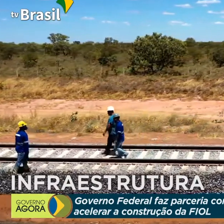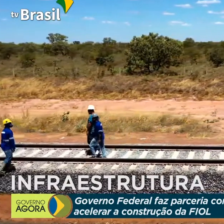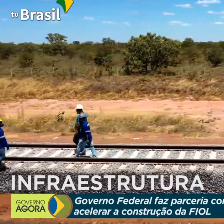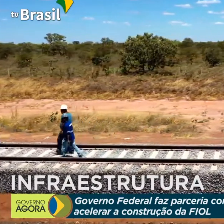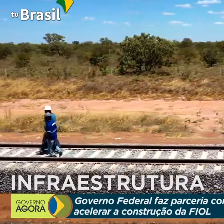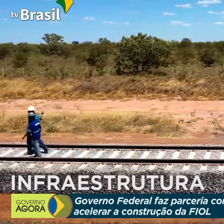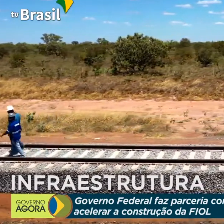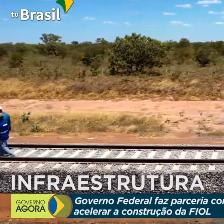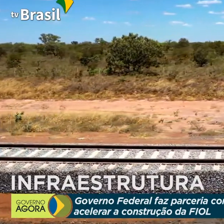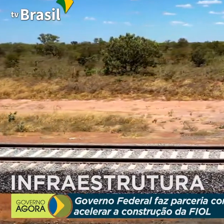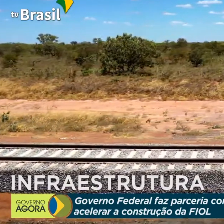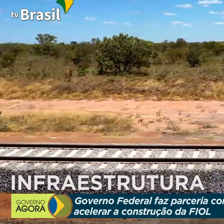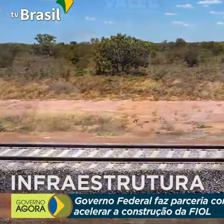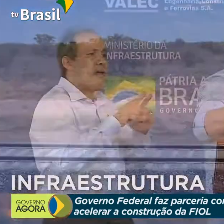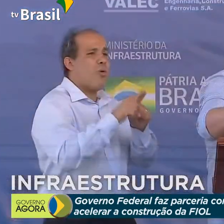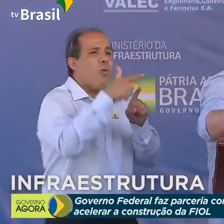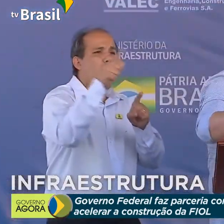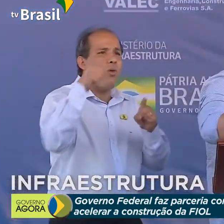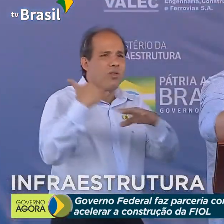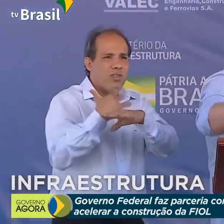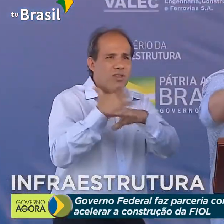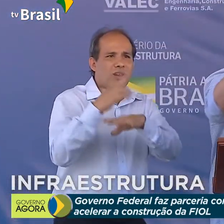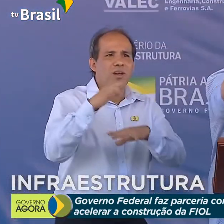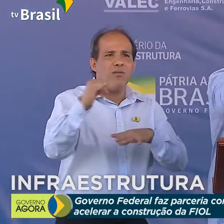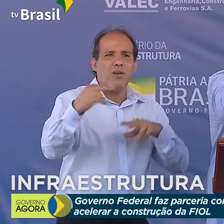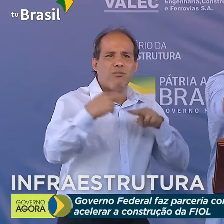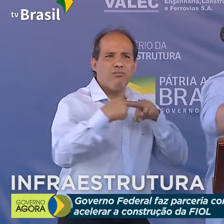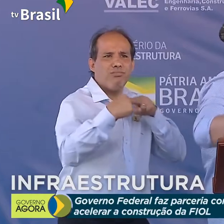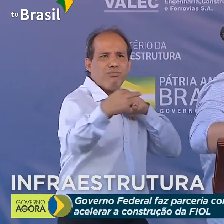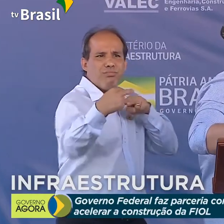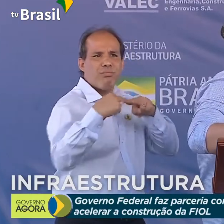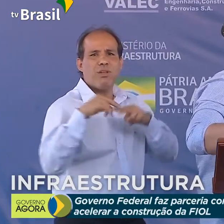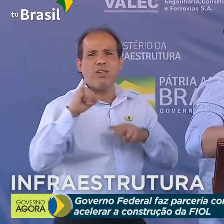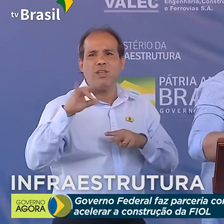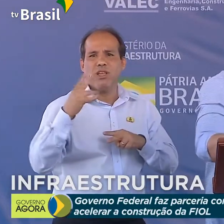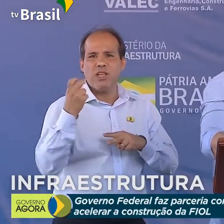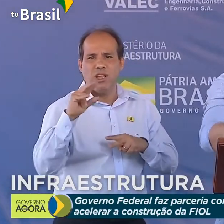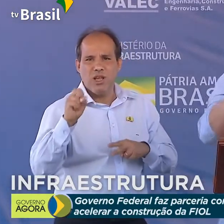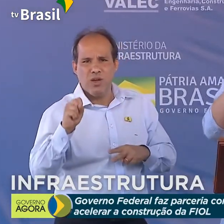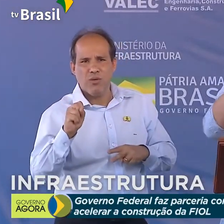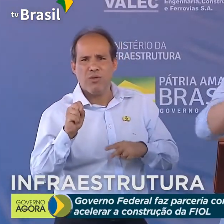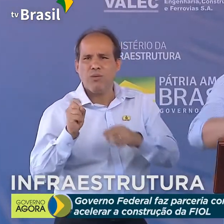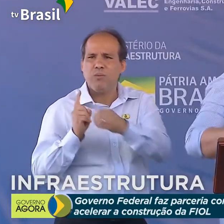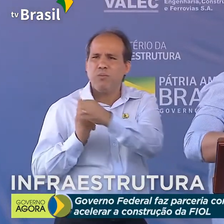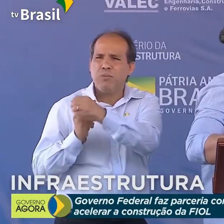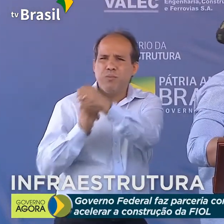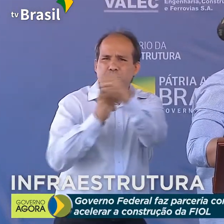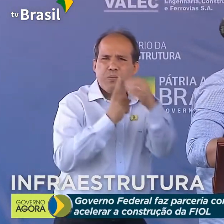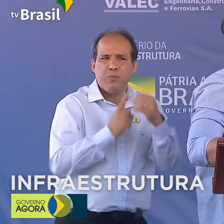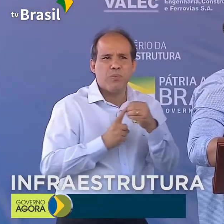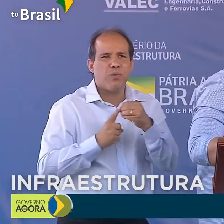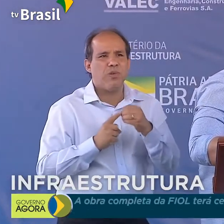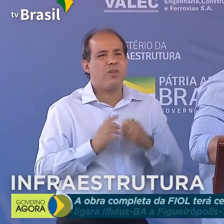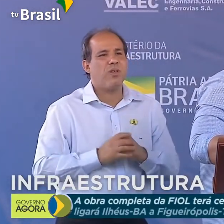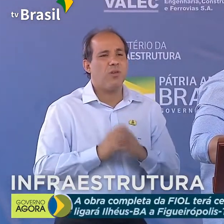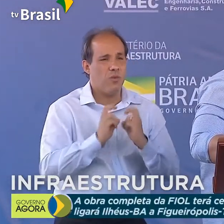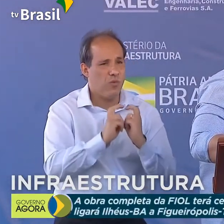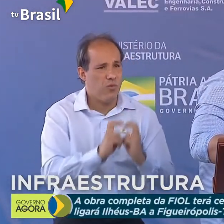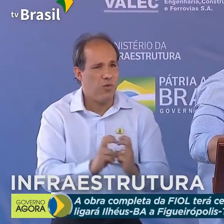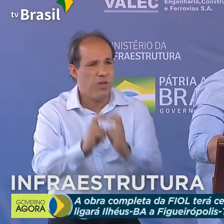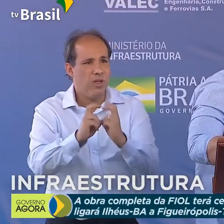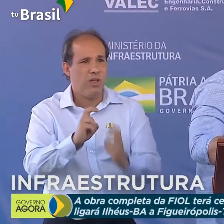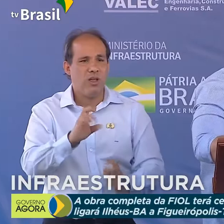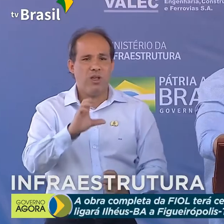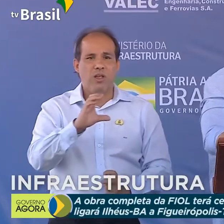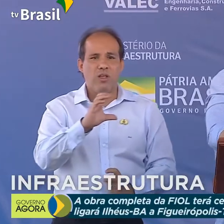Figueirópolis. Então, nós vamos interligar Ilhéus à ferrovia Norte-Sul. E mais, como nós vamos fazer a ferrovia do